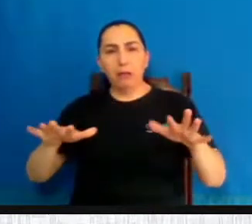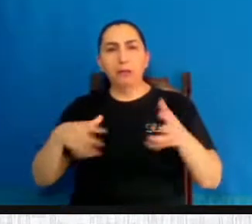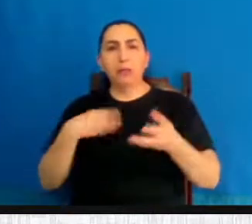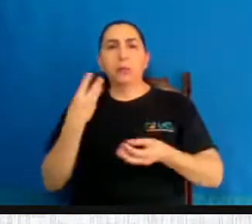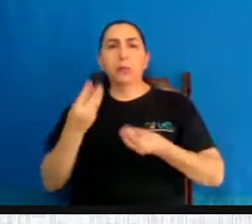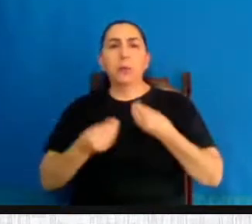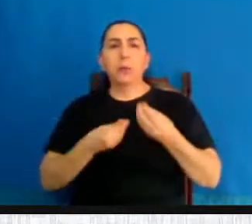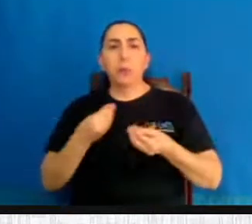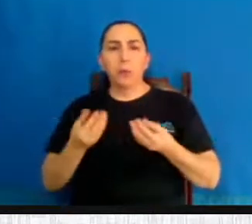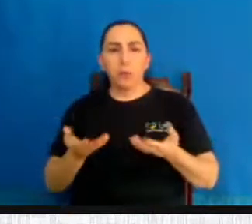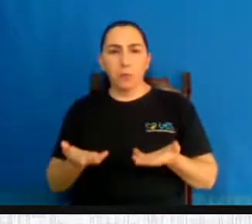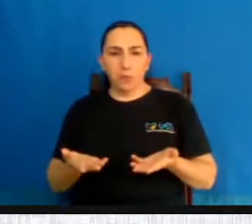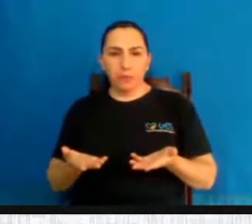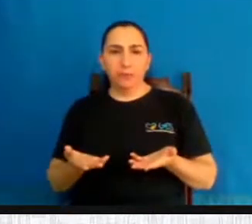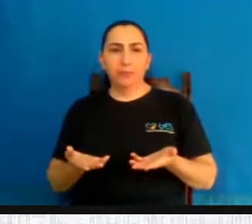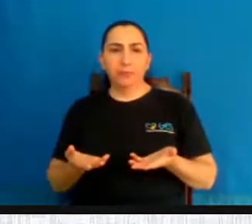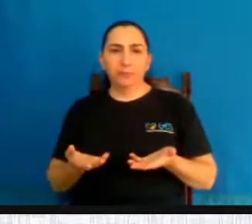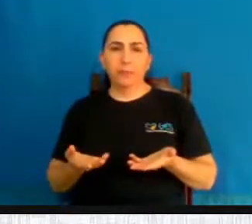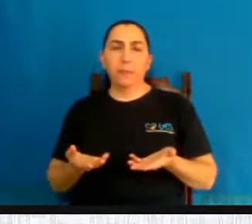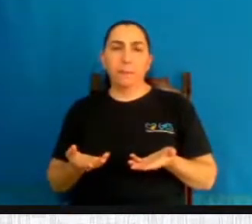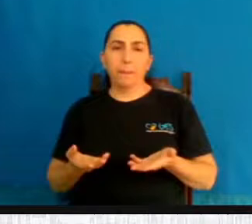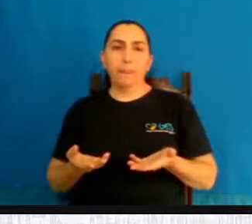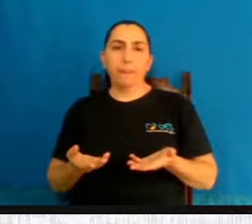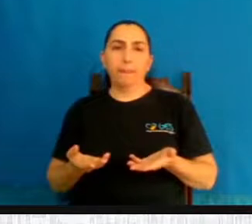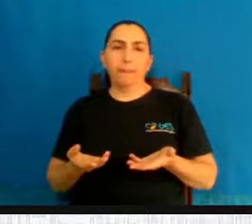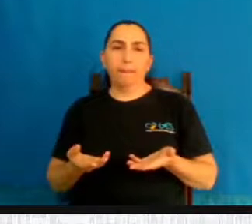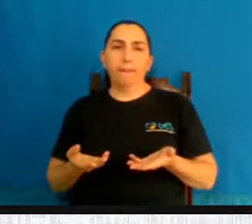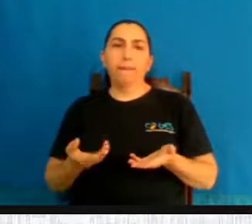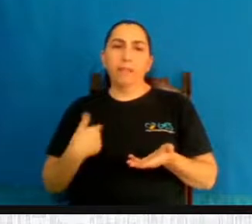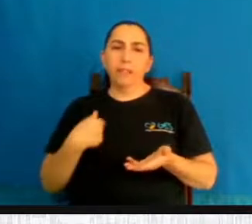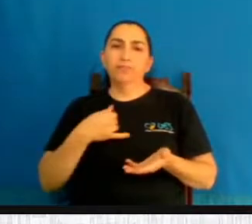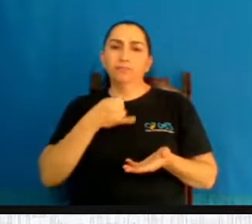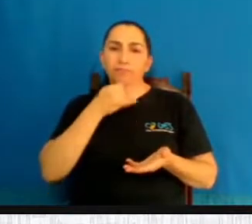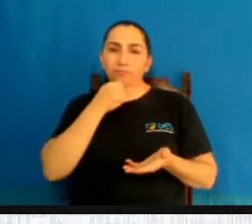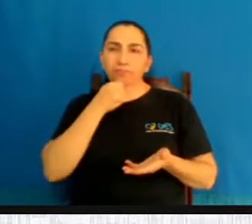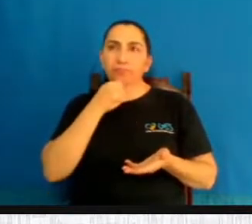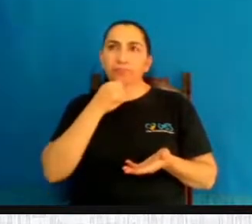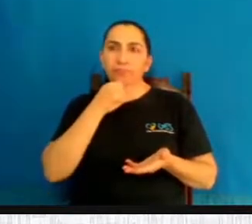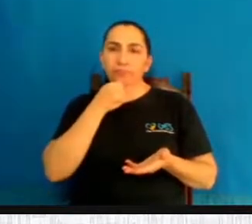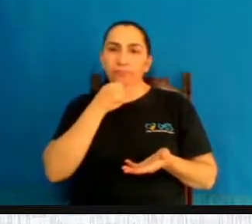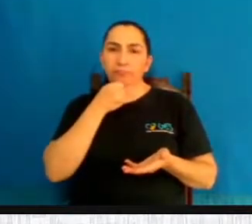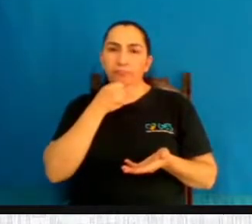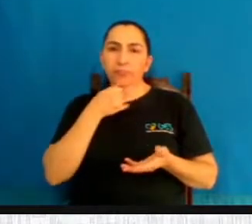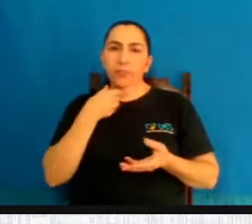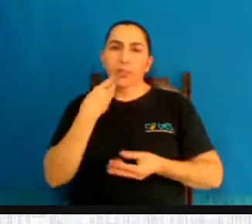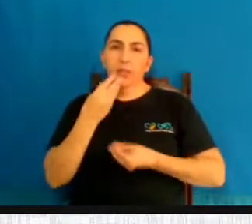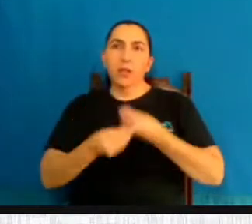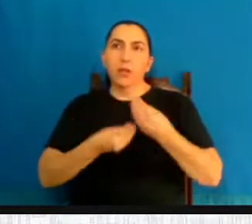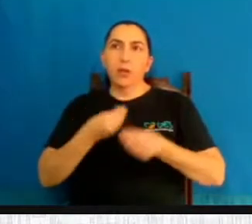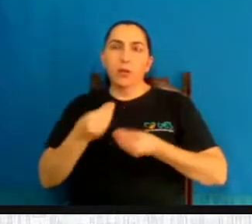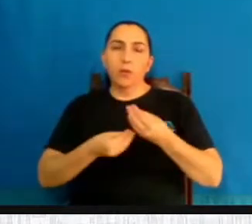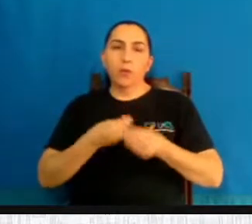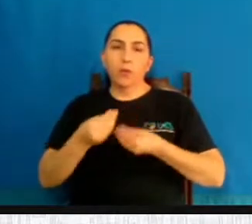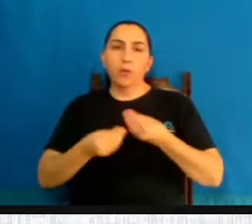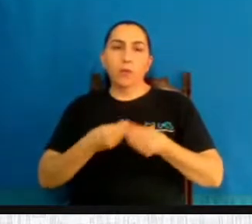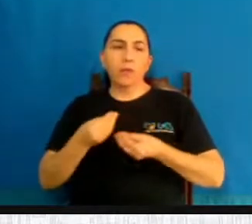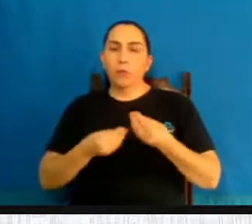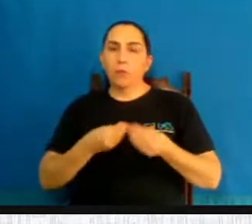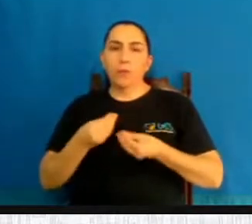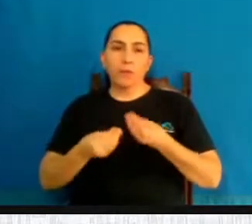no nosso coração, porque o fruto dessa árvore é lamentável. Então, a gente tem que ter essa consciência.